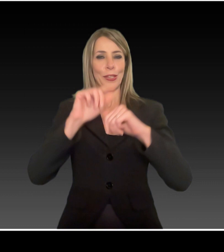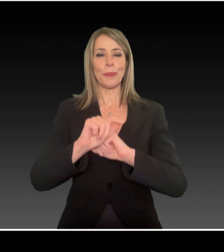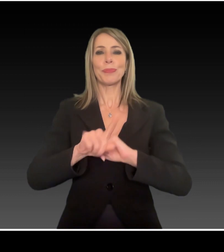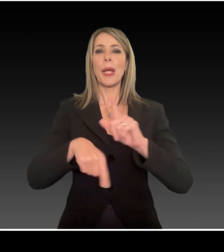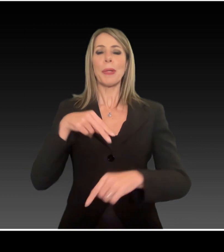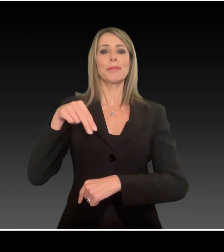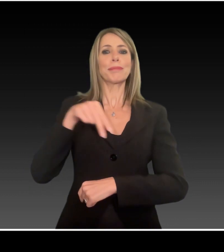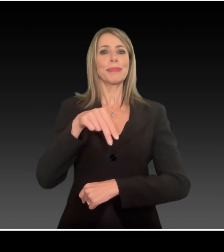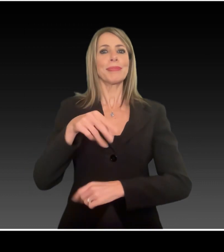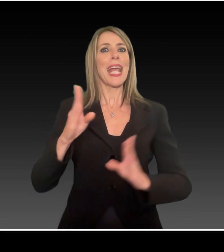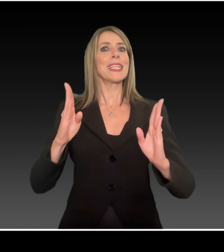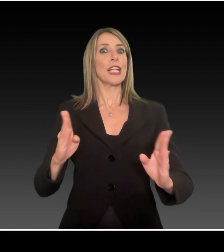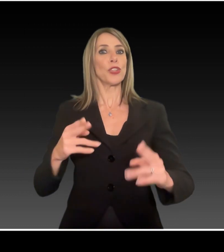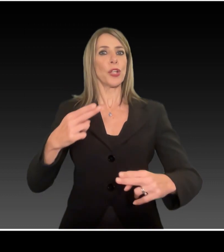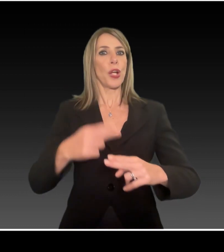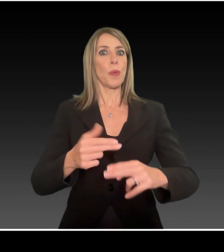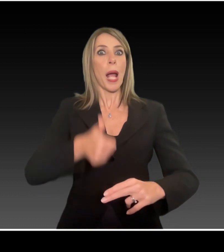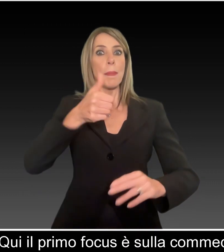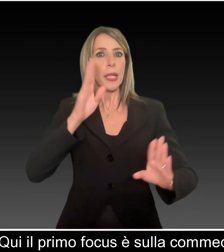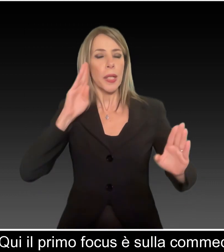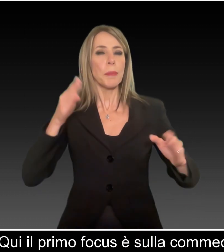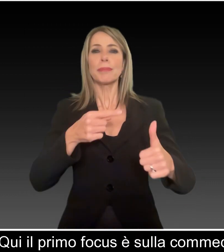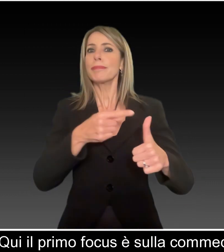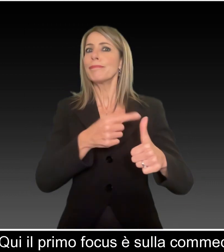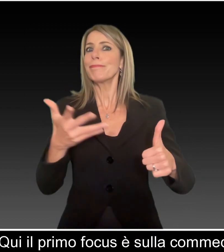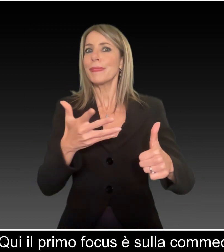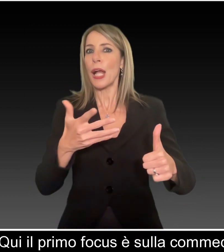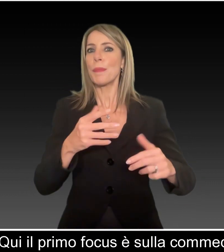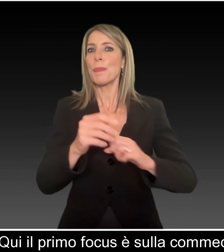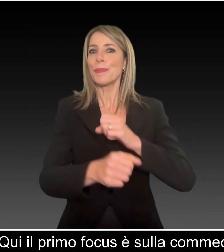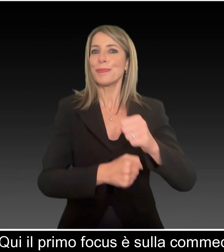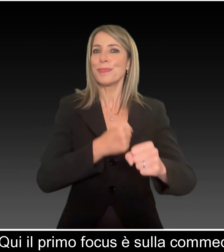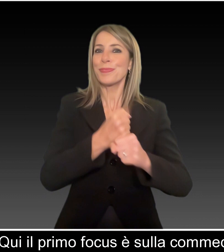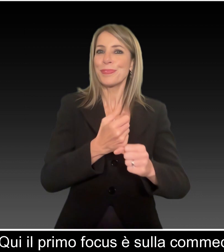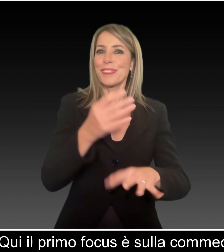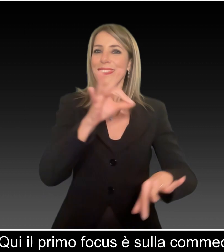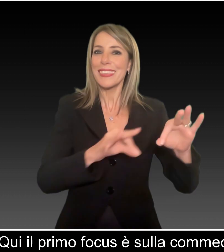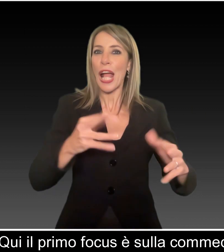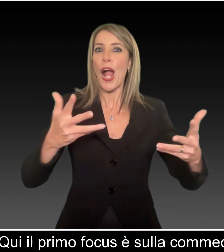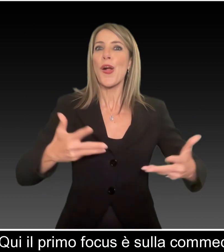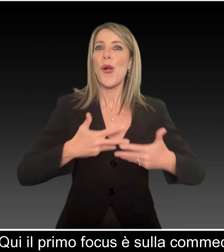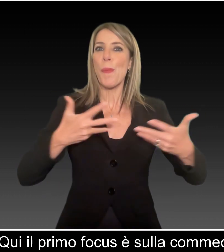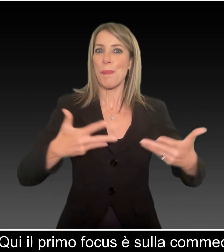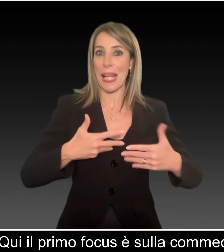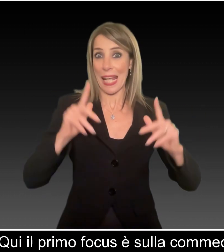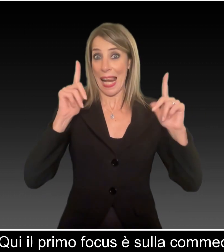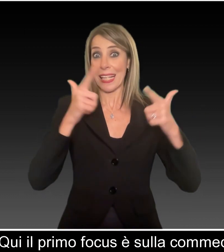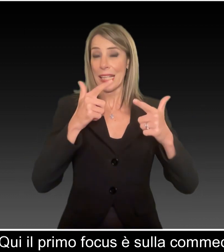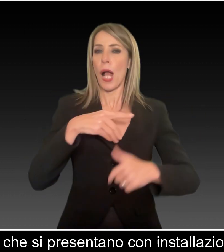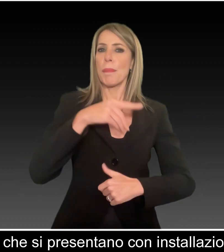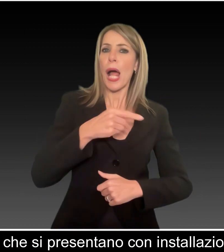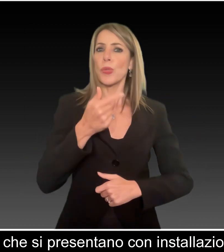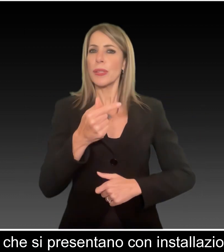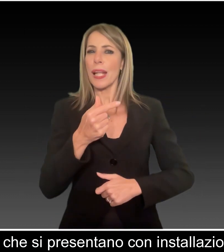Si approda quindi a Roma. Qui il primo focus è sulla commedia latina, con Plauto e